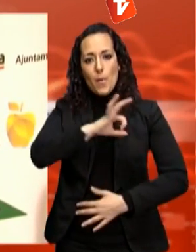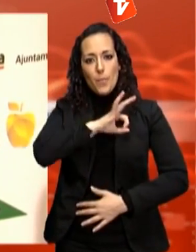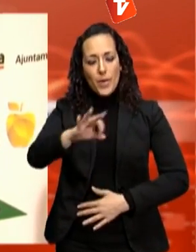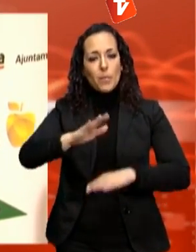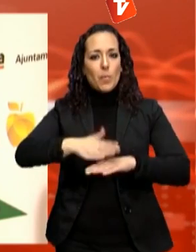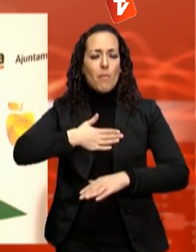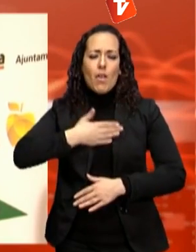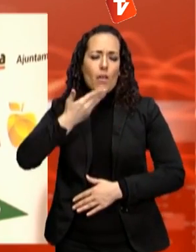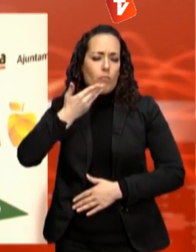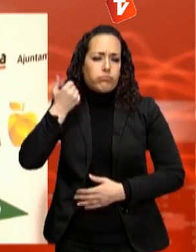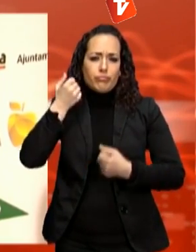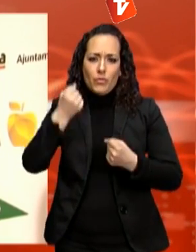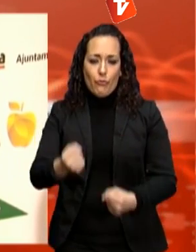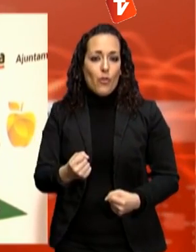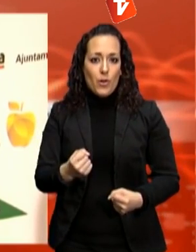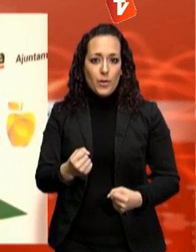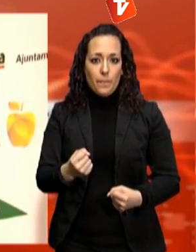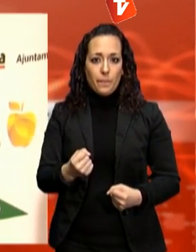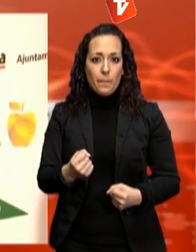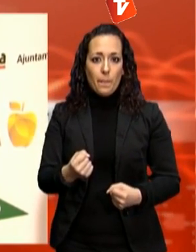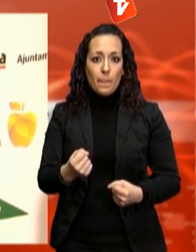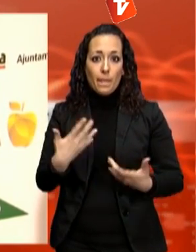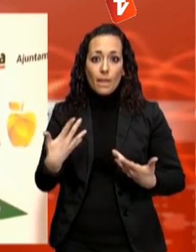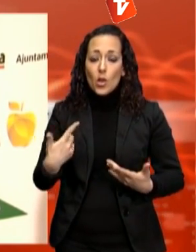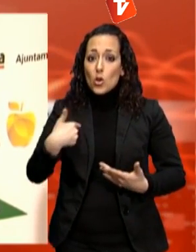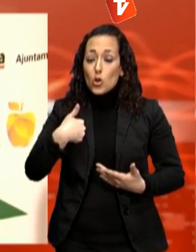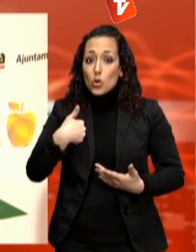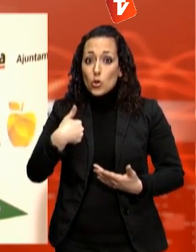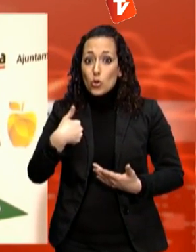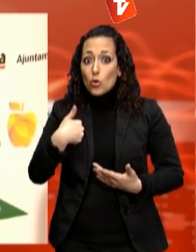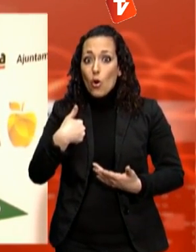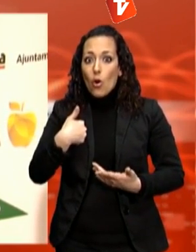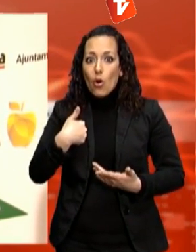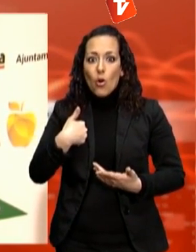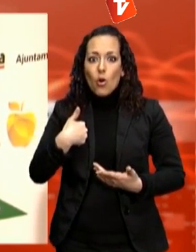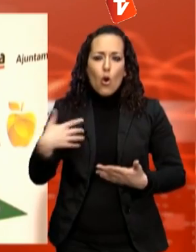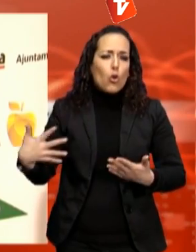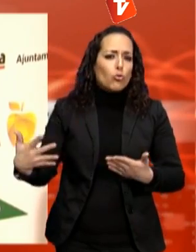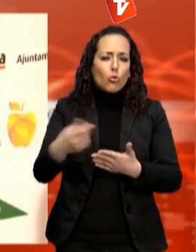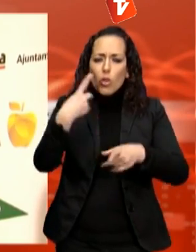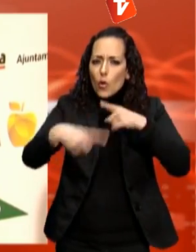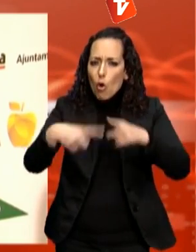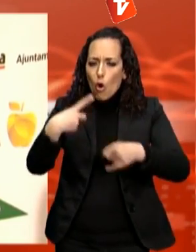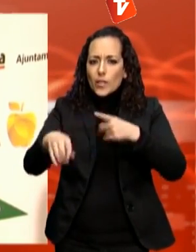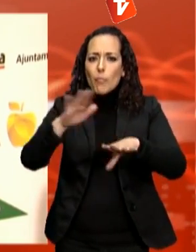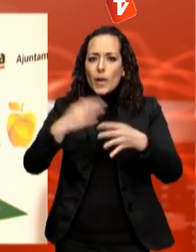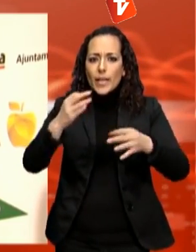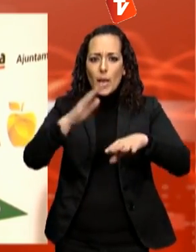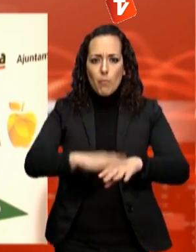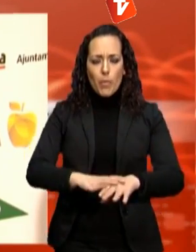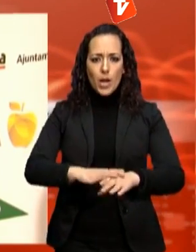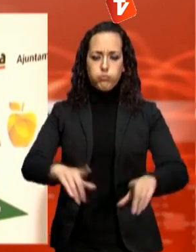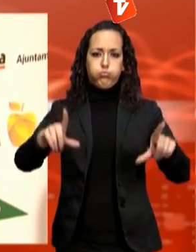orgull. I jo tot el que sigui representant els Paralímpics, de l'esport, molt millor, ja que tots estem lluitant